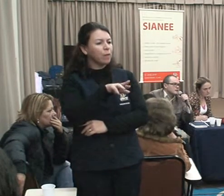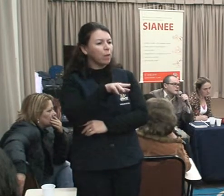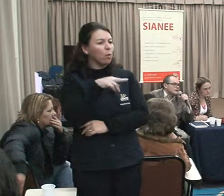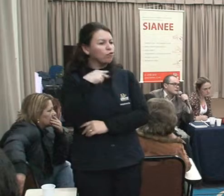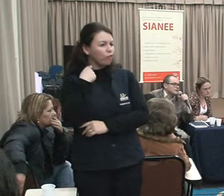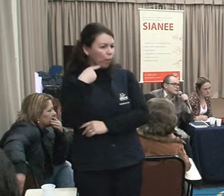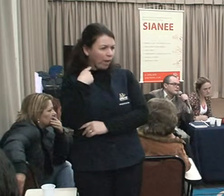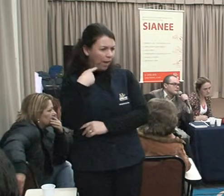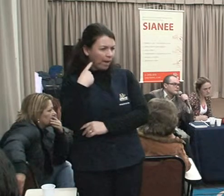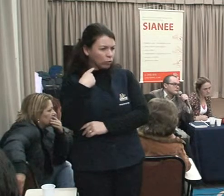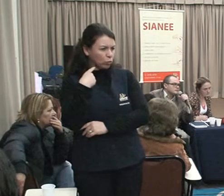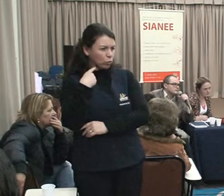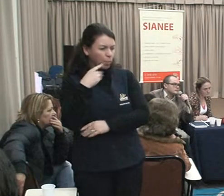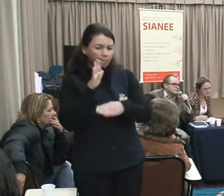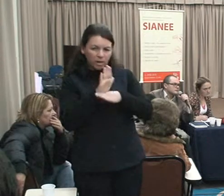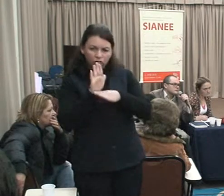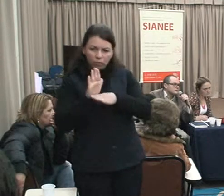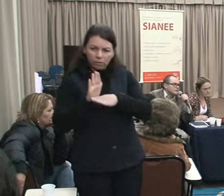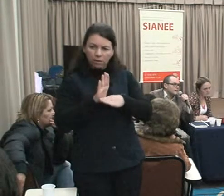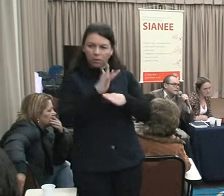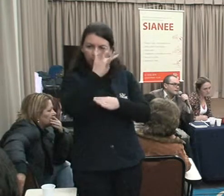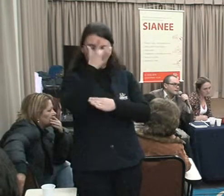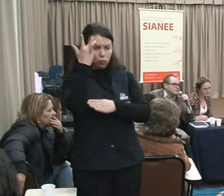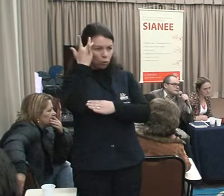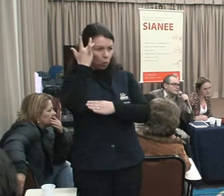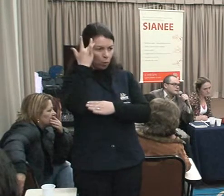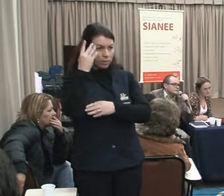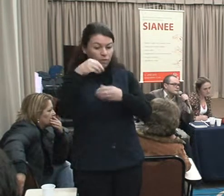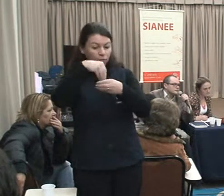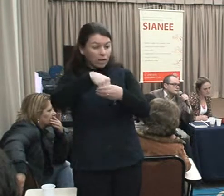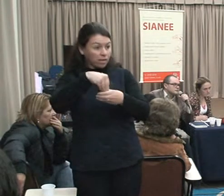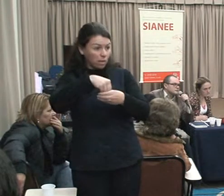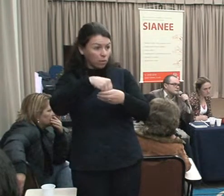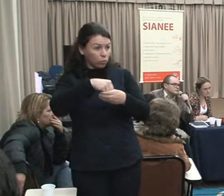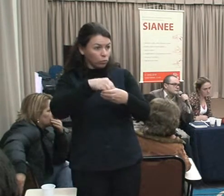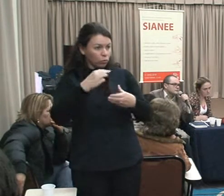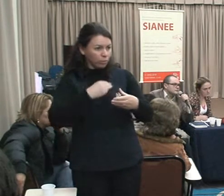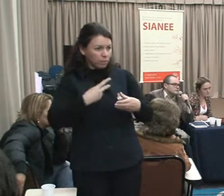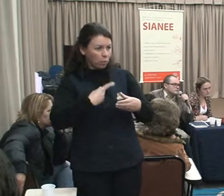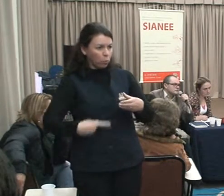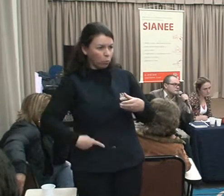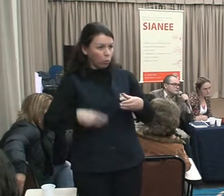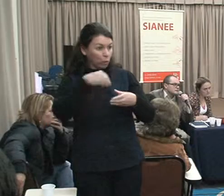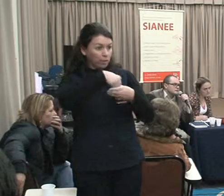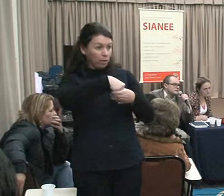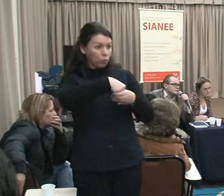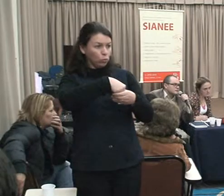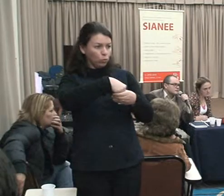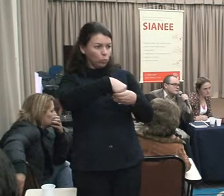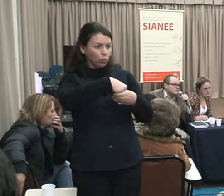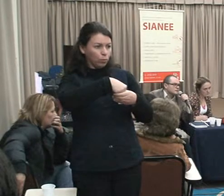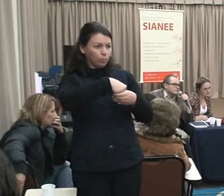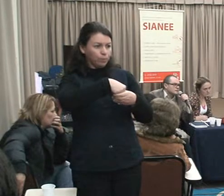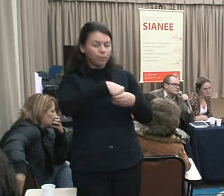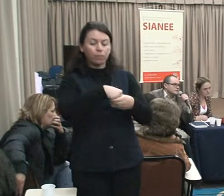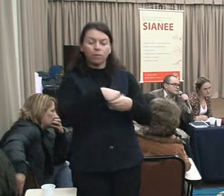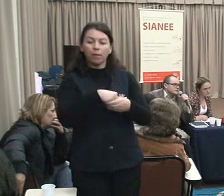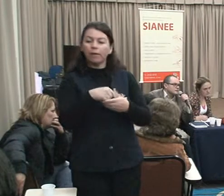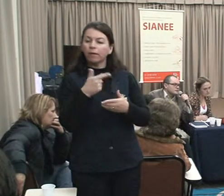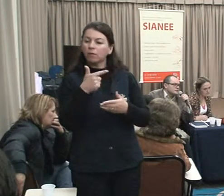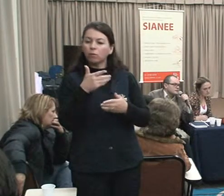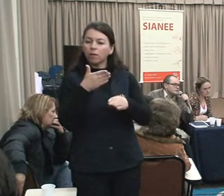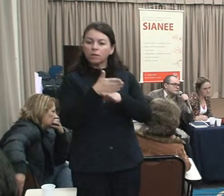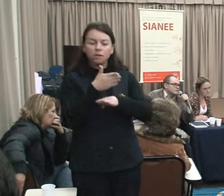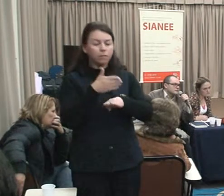transibilidade. Os estudantes, de jeito, ligam para